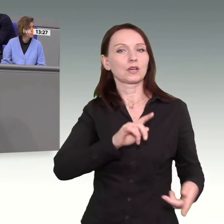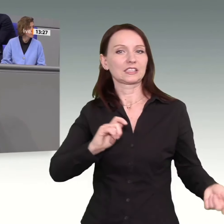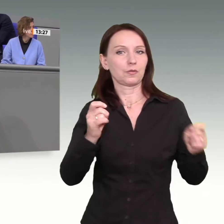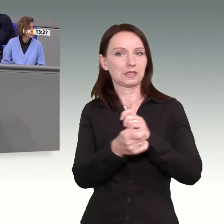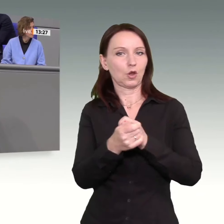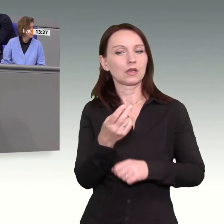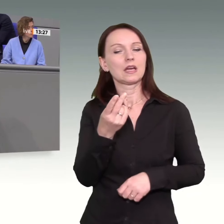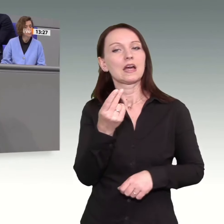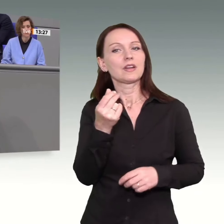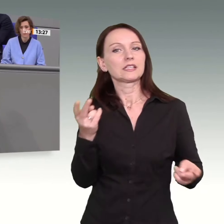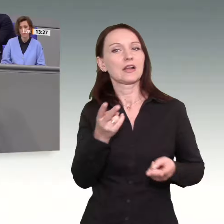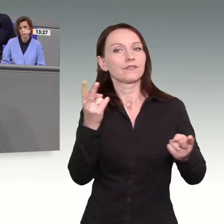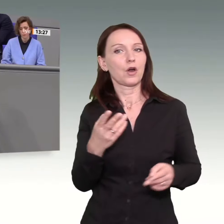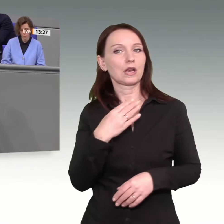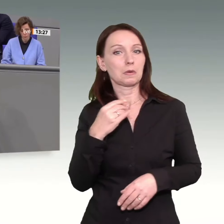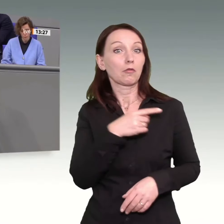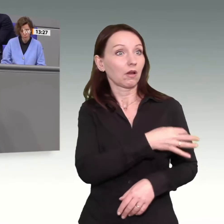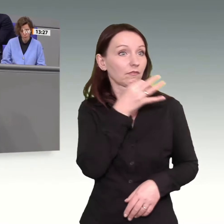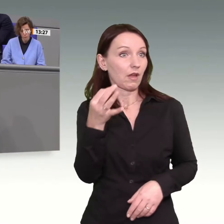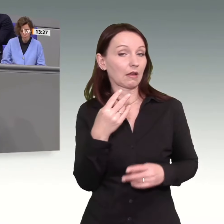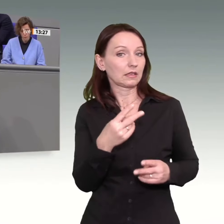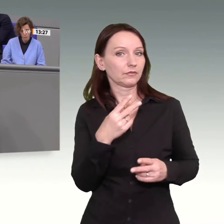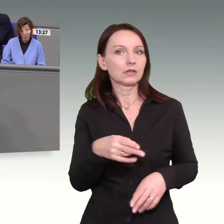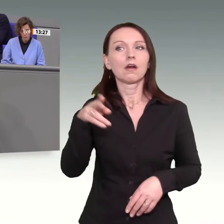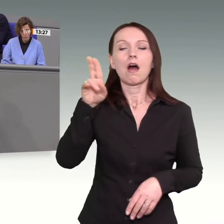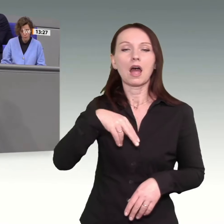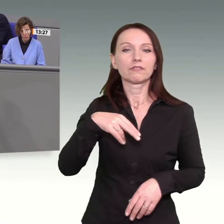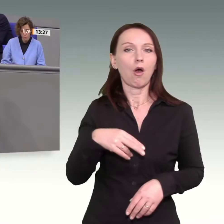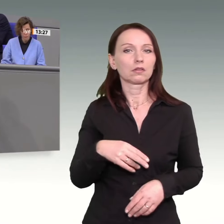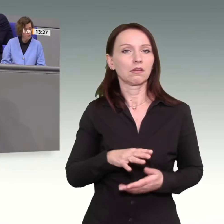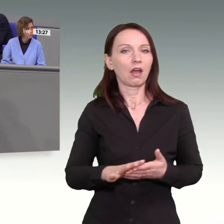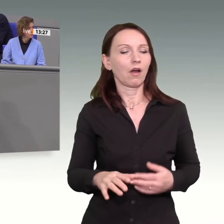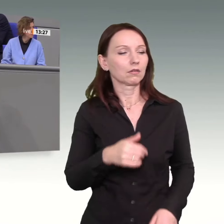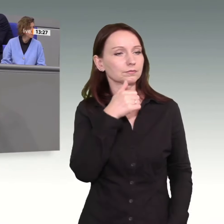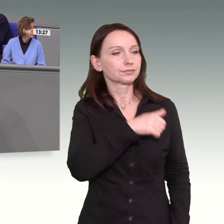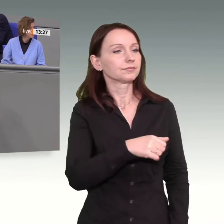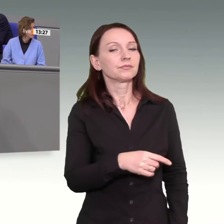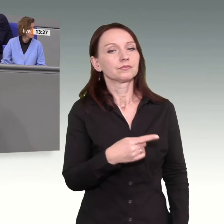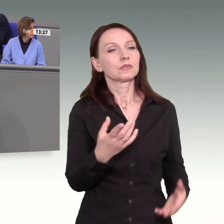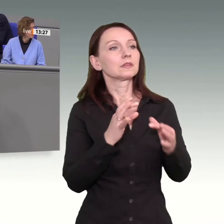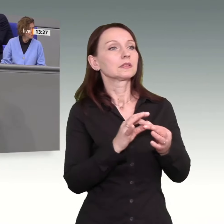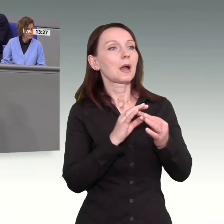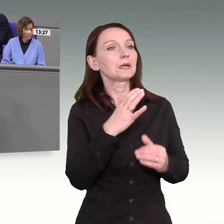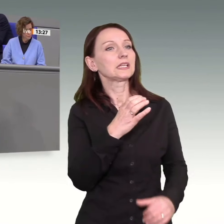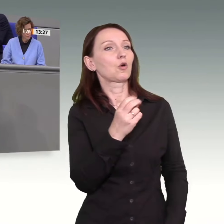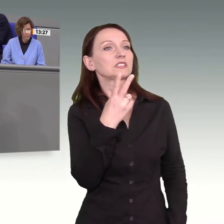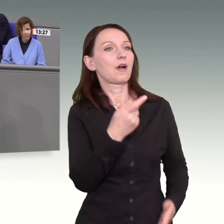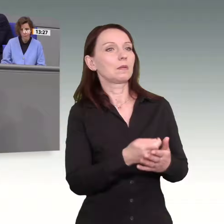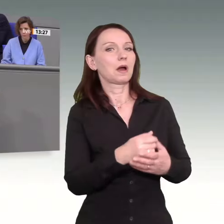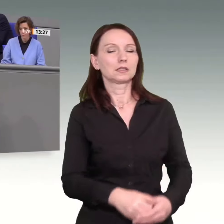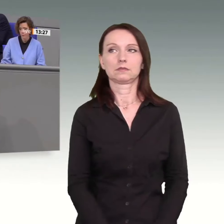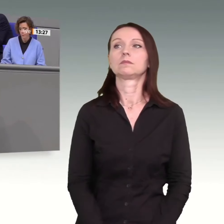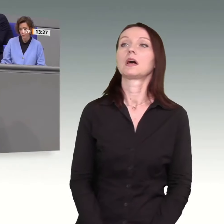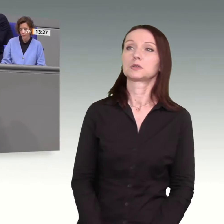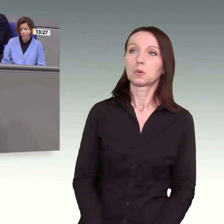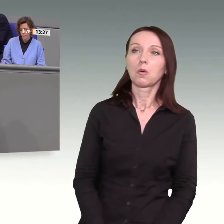durchaus eine relevante Frage. Kommt die lapidare Antwort, das hängt vom CO2-Preis ab? Naja, eine besonders tiefe Erkenntnis ist das nicht, wie ich